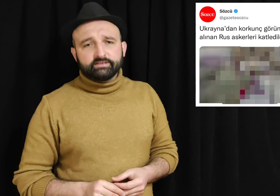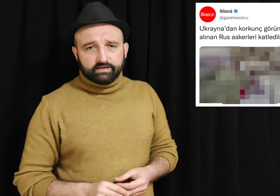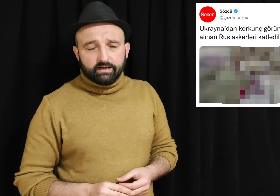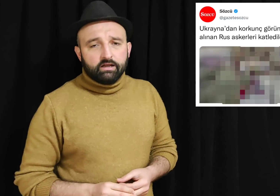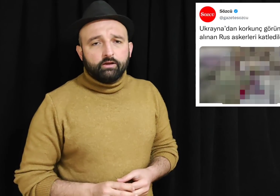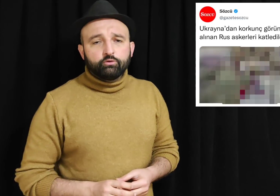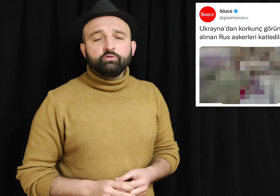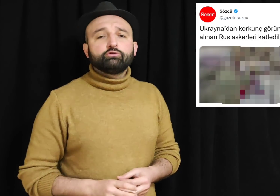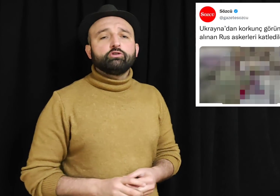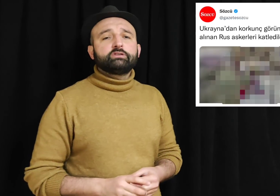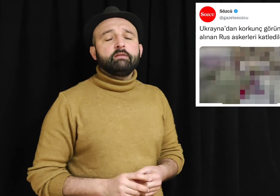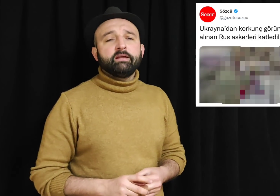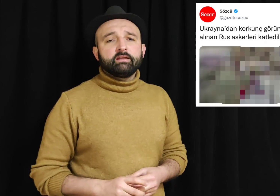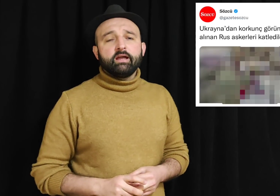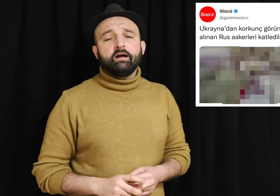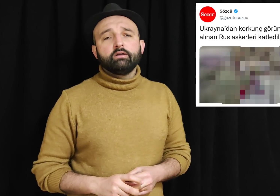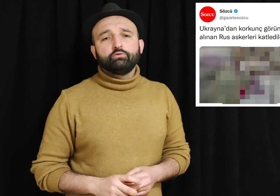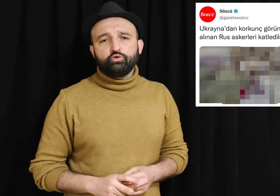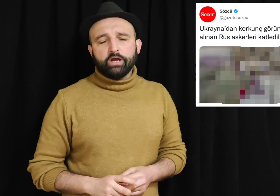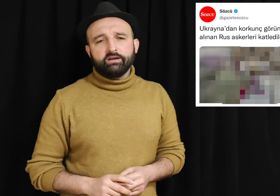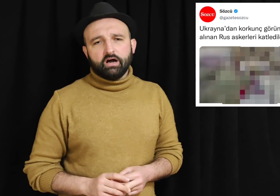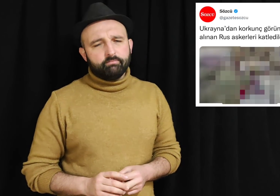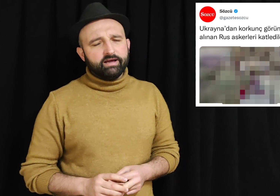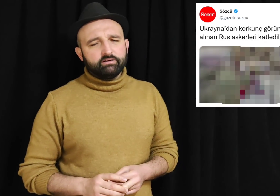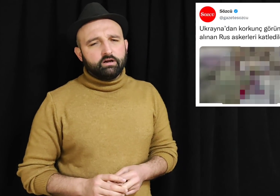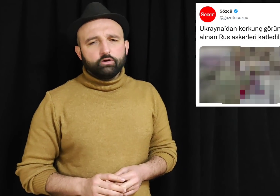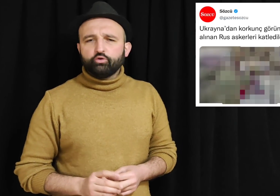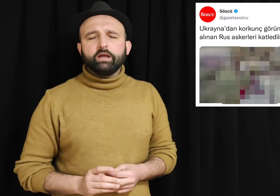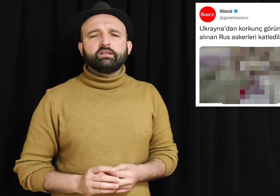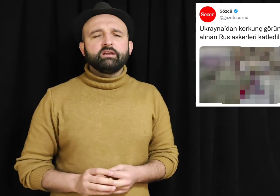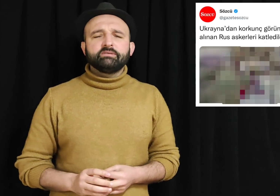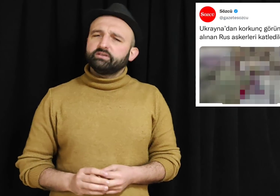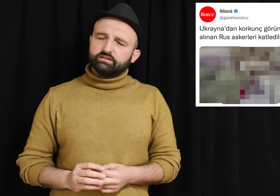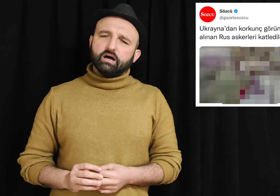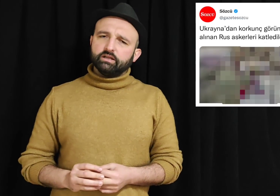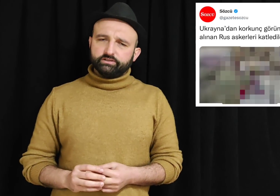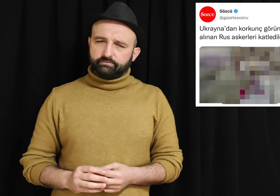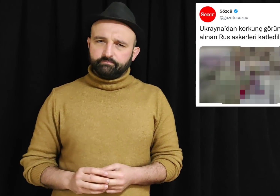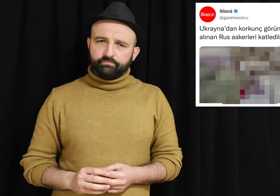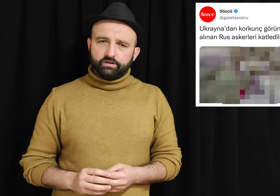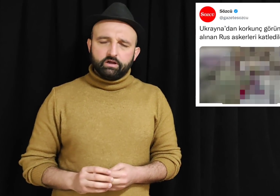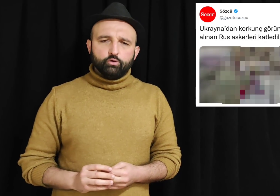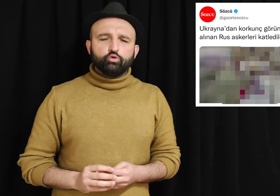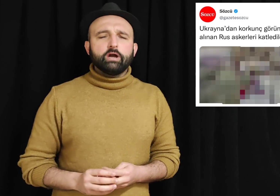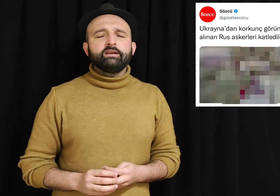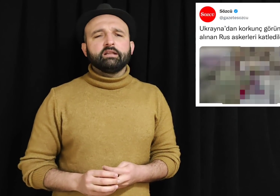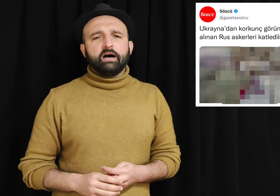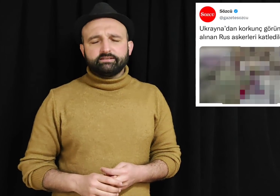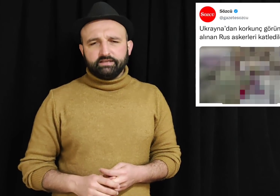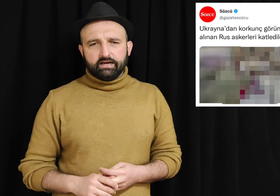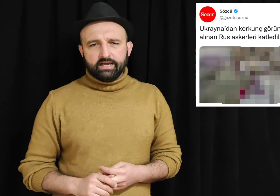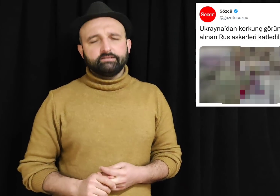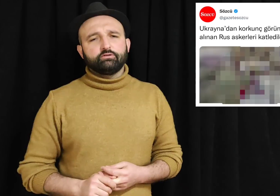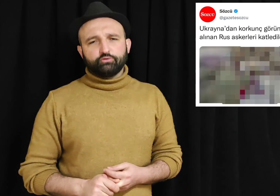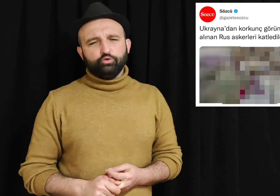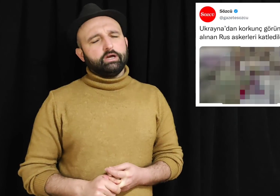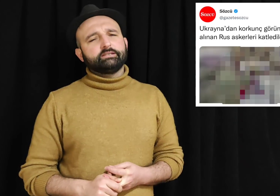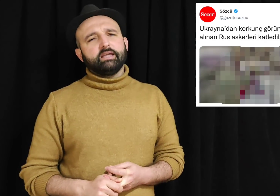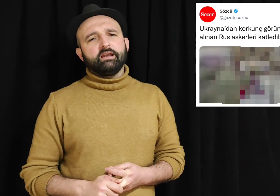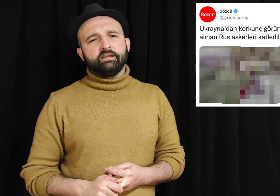Rusya Medya'ya düşen haber yüreklerimizi dağladı. Ukraynalı askerler Rus askerini